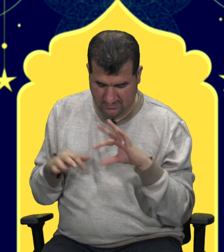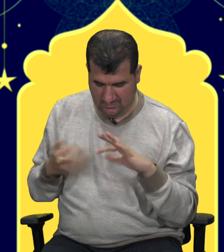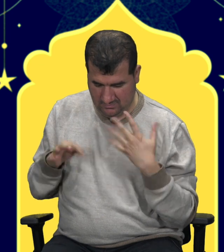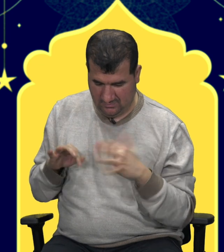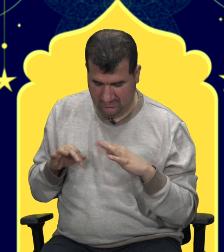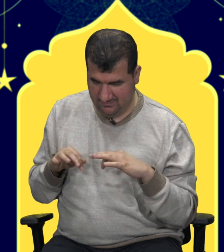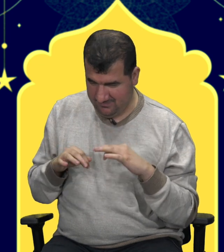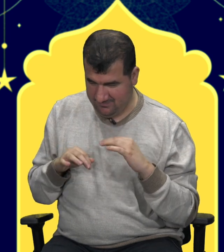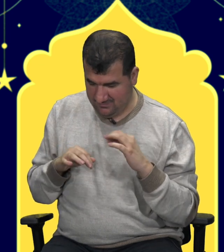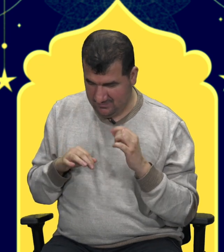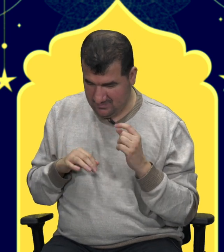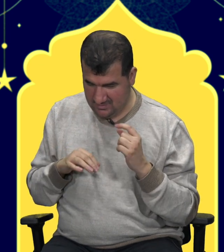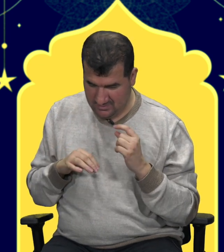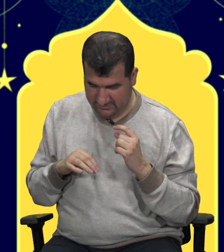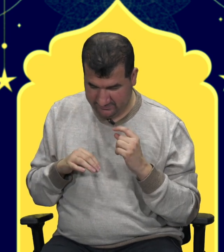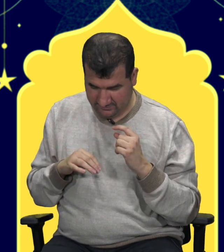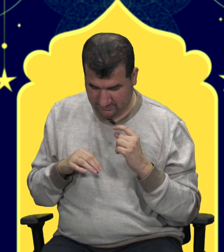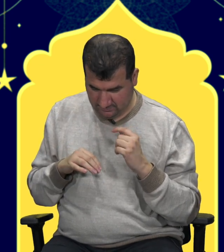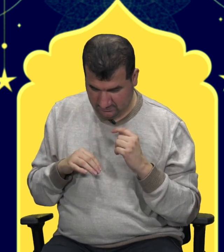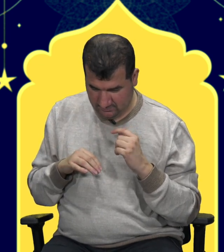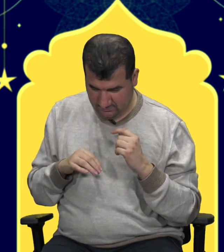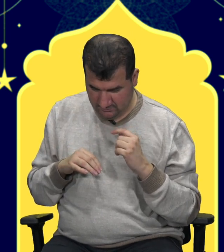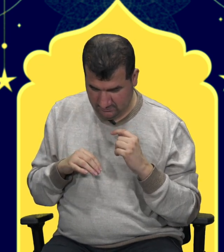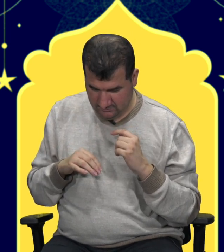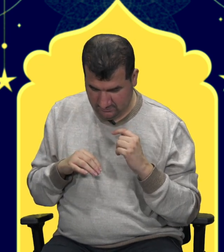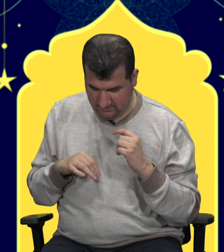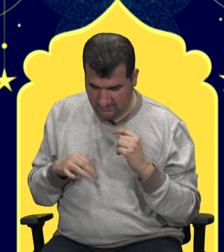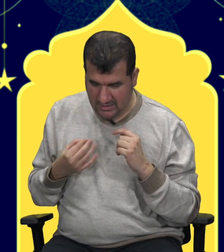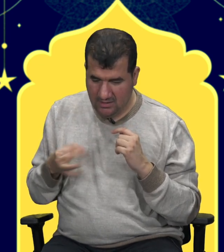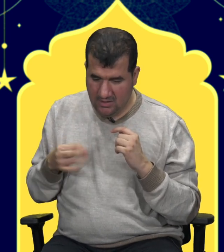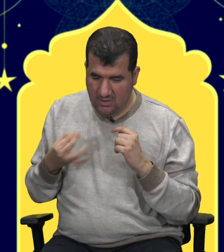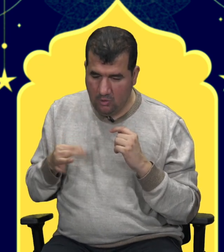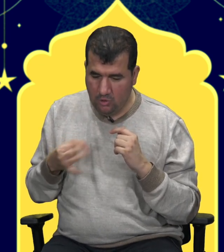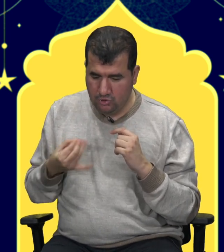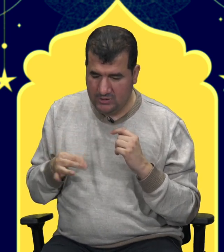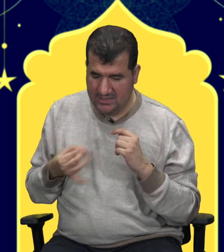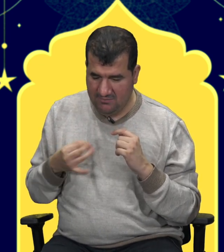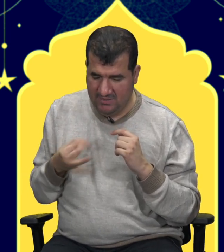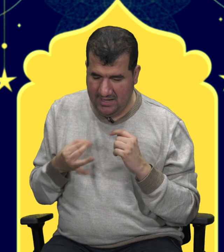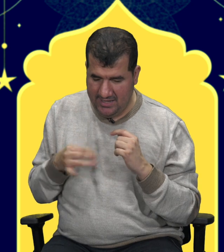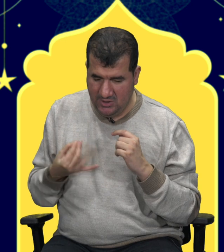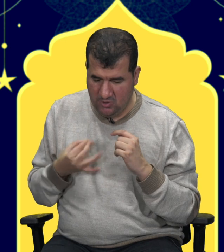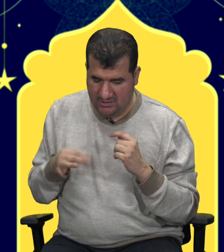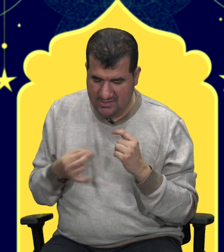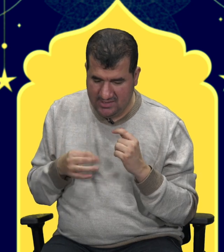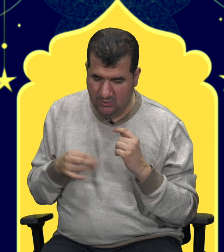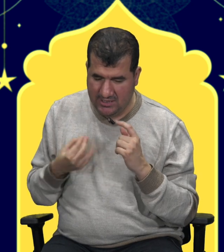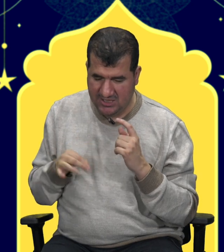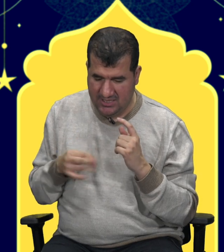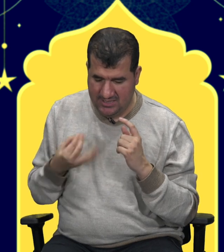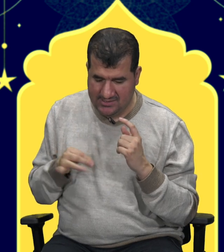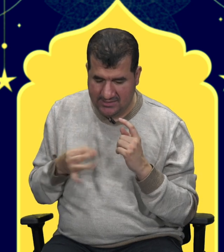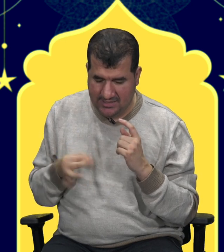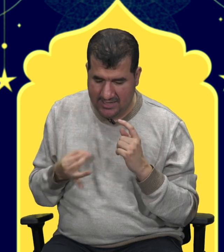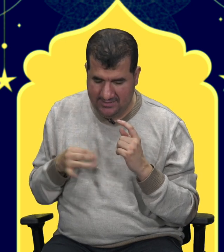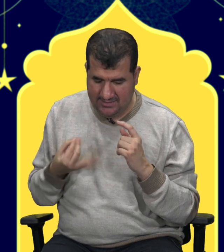Oruç tutarken sana en çok destek olan şey nedir? Oruç tutarken bana en çok destek olan şey insanlara ettiğim ve